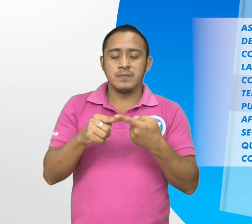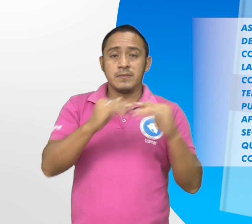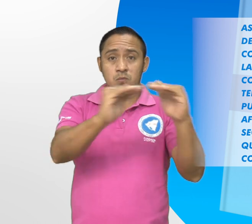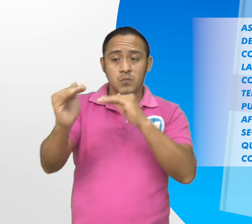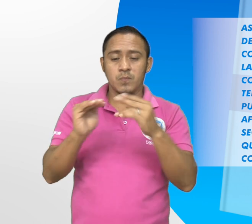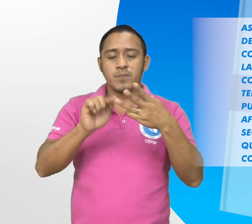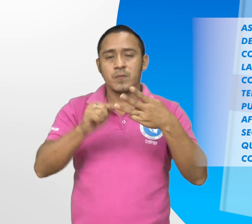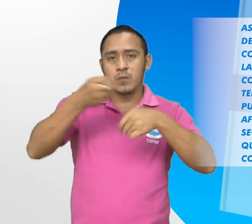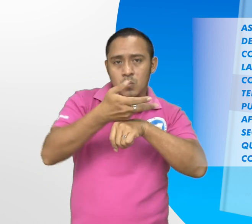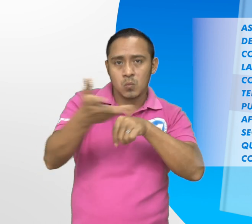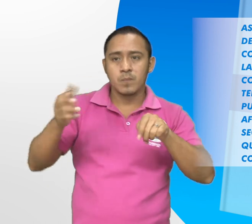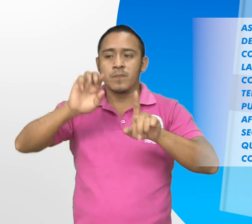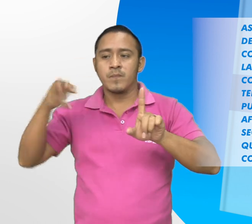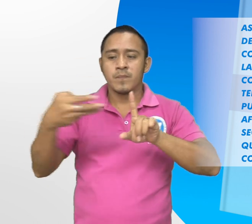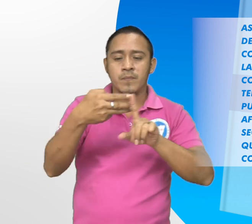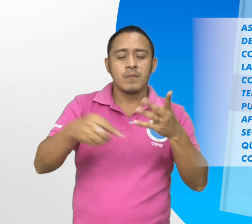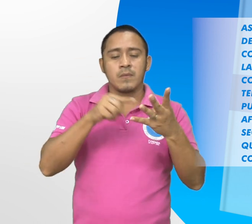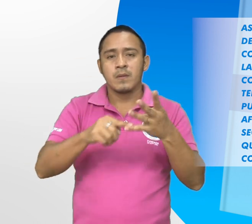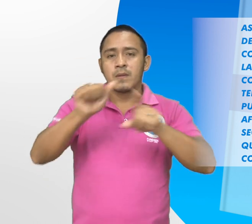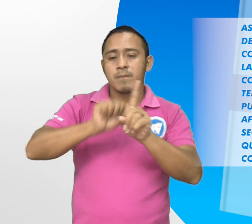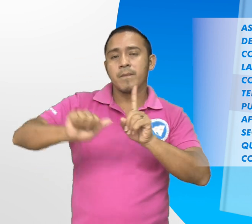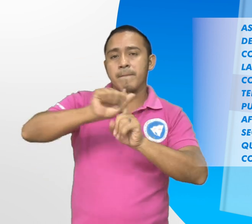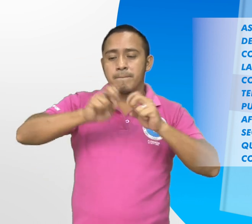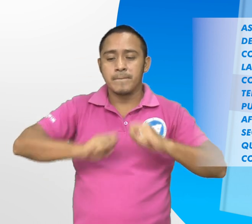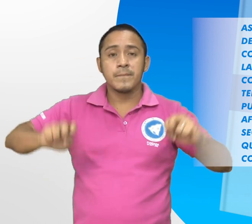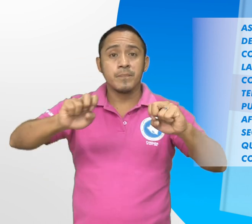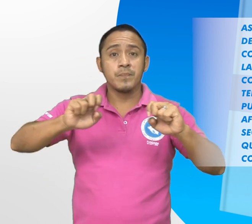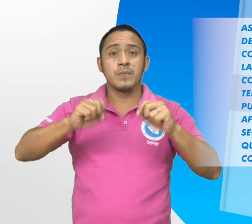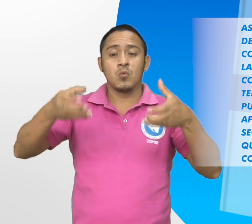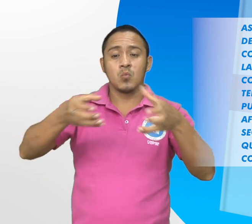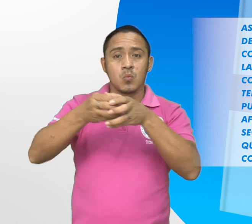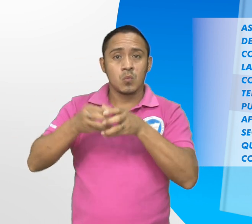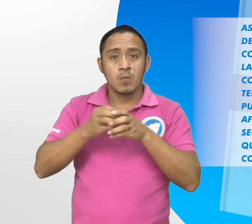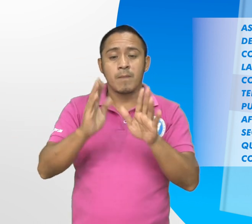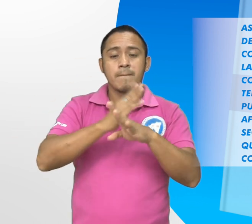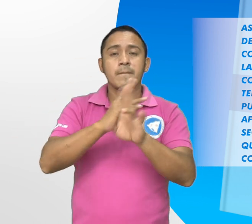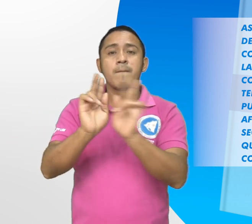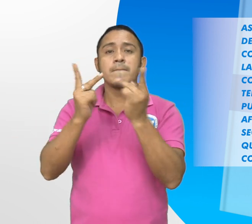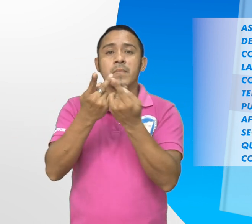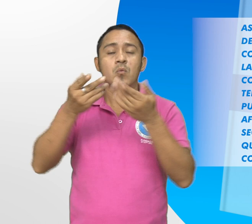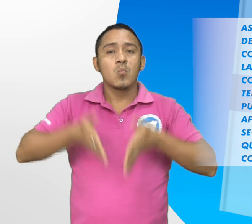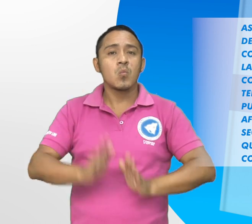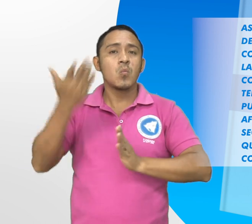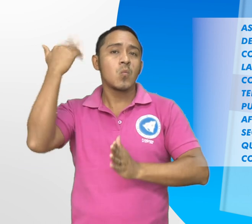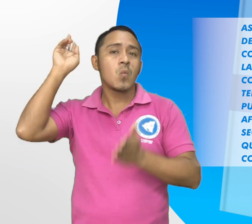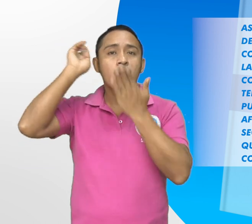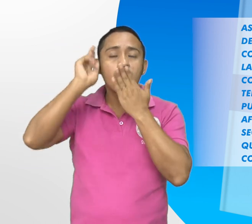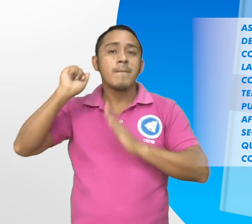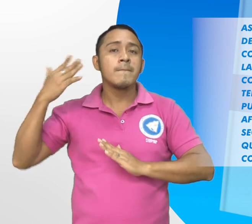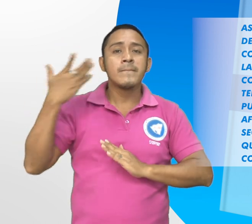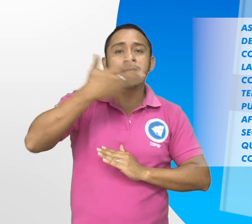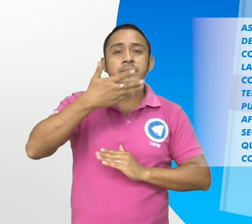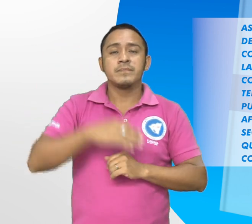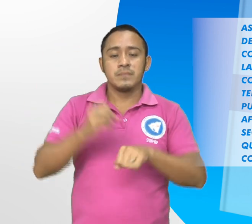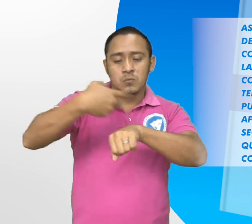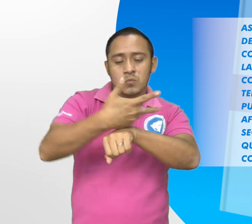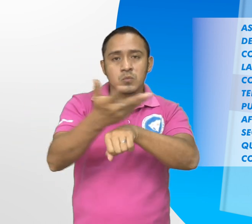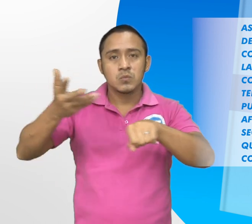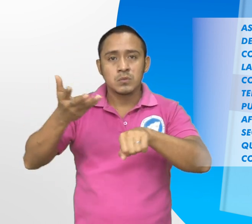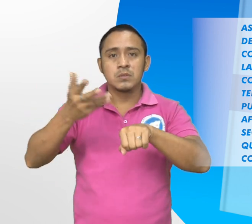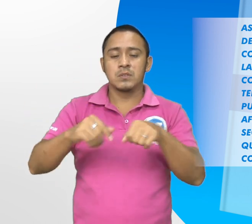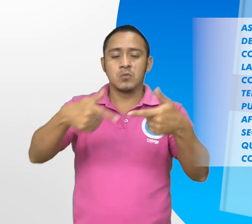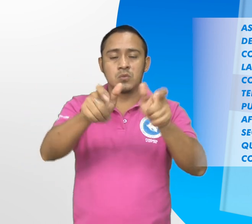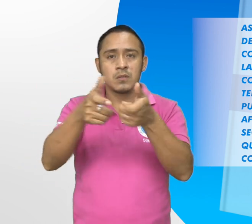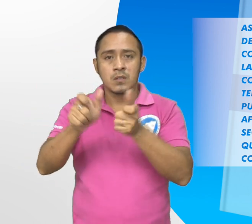territoriales, las asambleas territoriales y comunales de los pueblos originarios y afrodescendientes, los consejos sectoriales